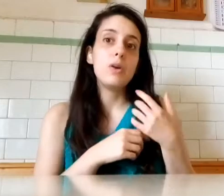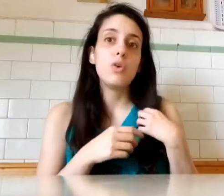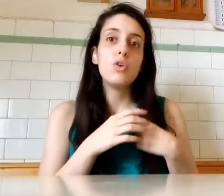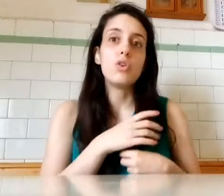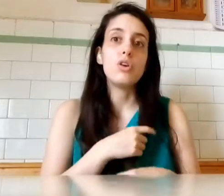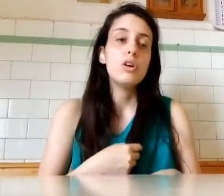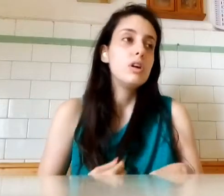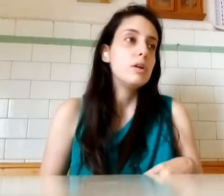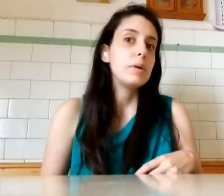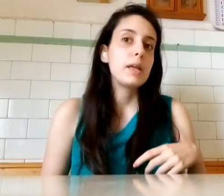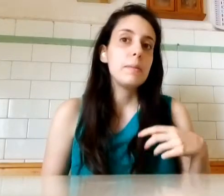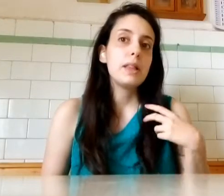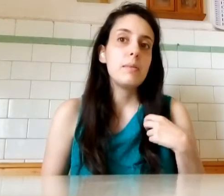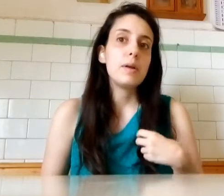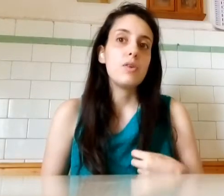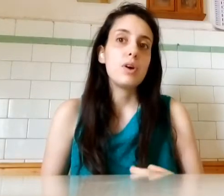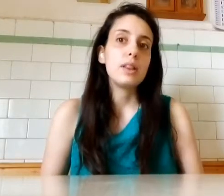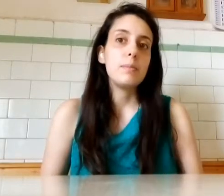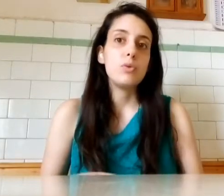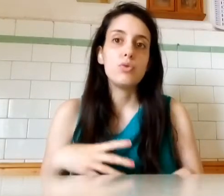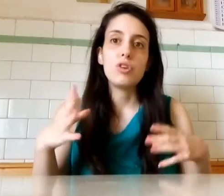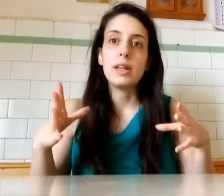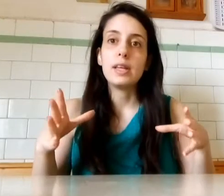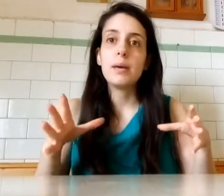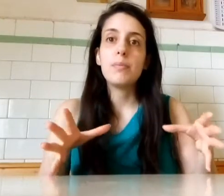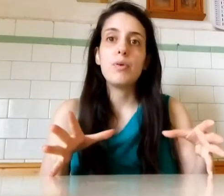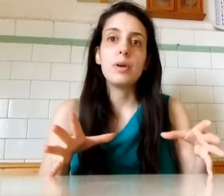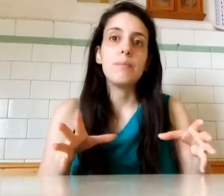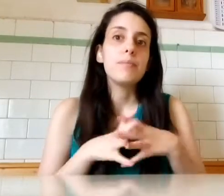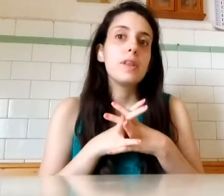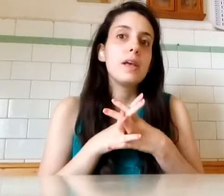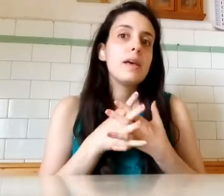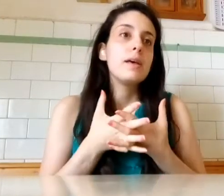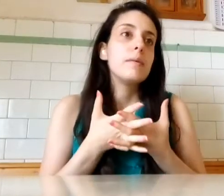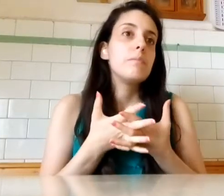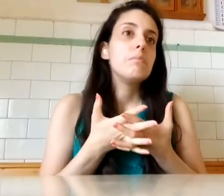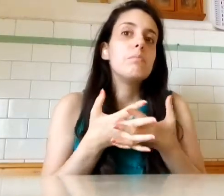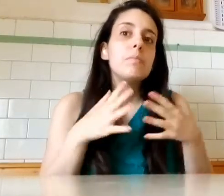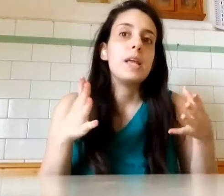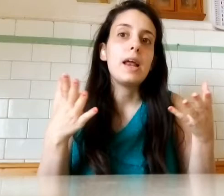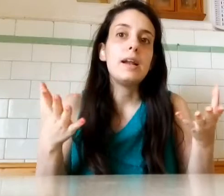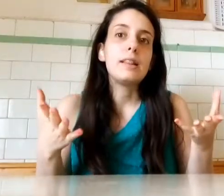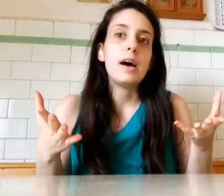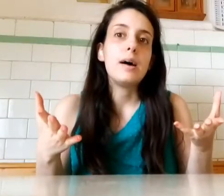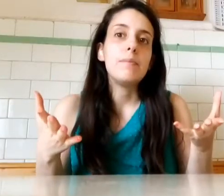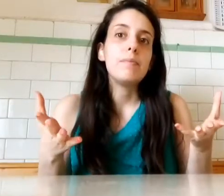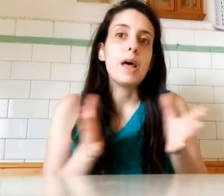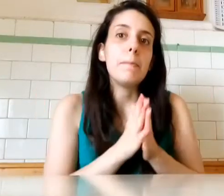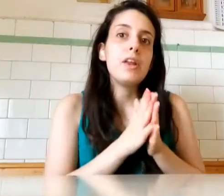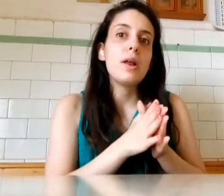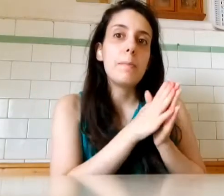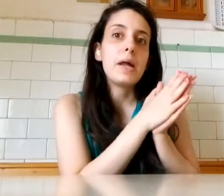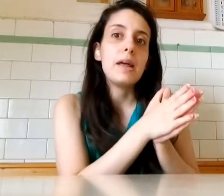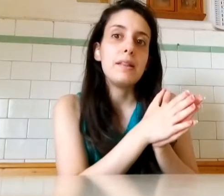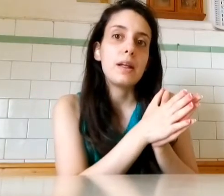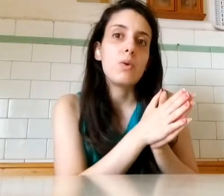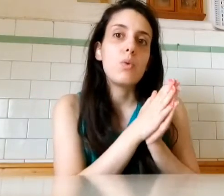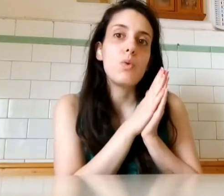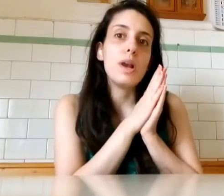loro Perché mi sembrano Casi più urgenti Che poi In realtà Almeno in apparenza Quelle